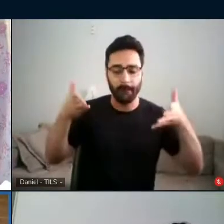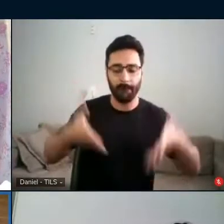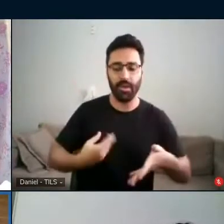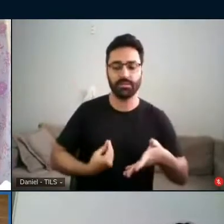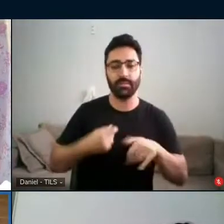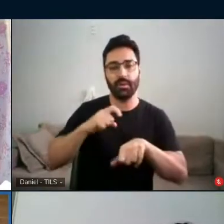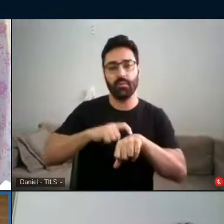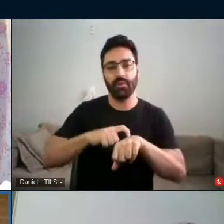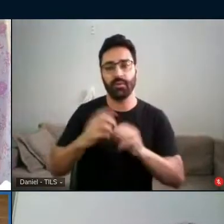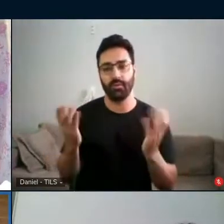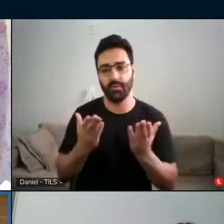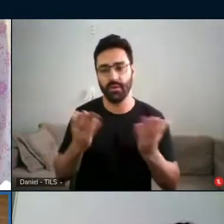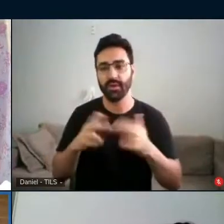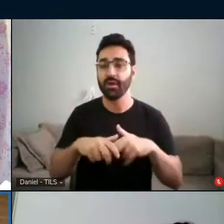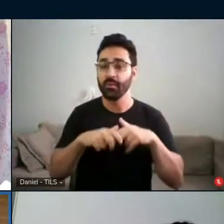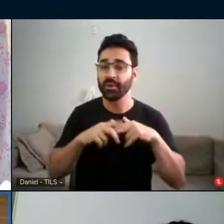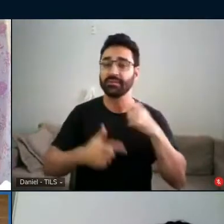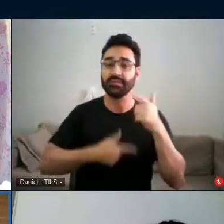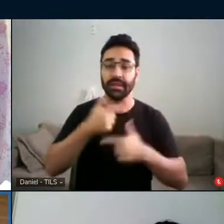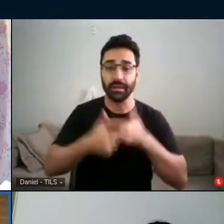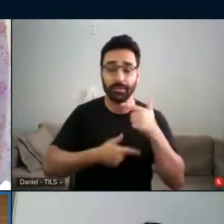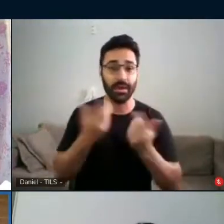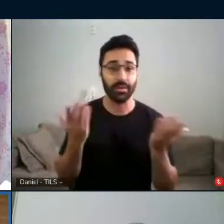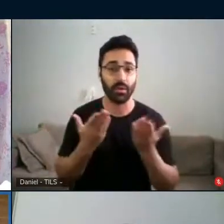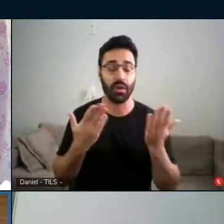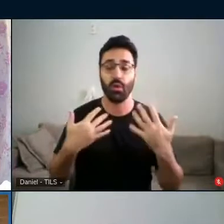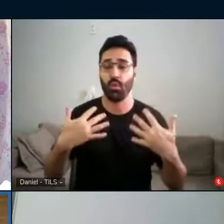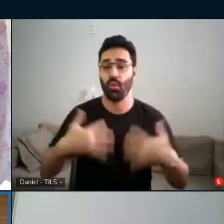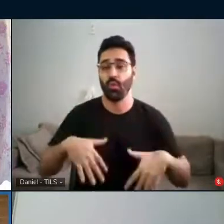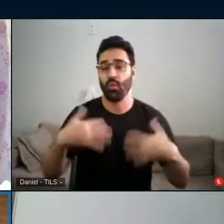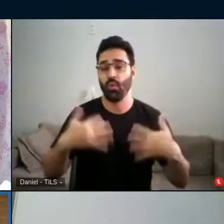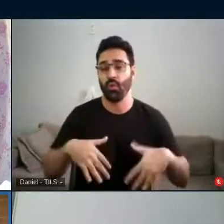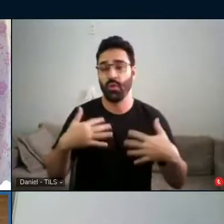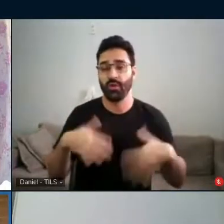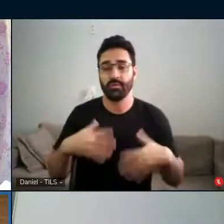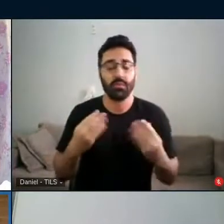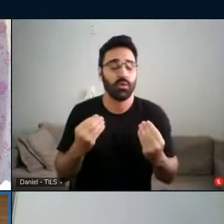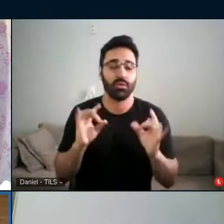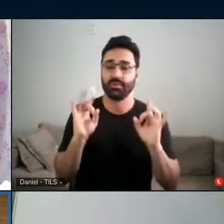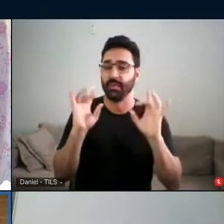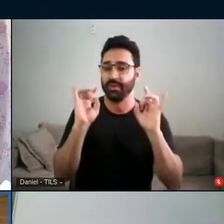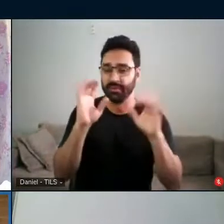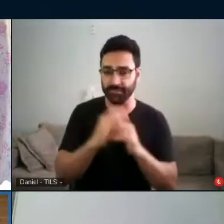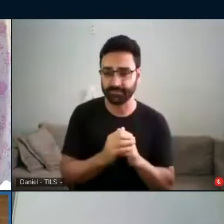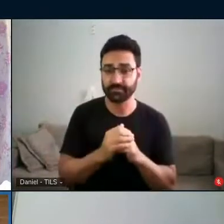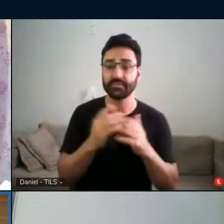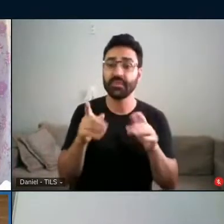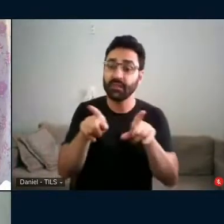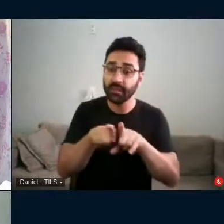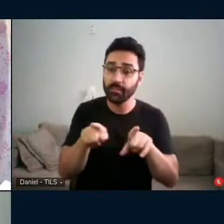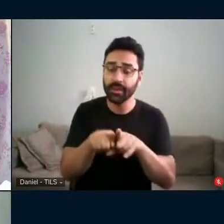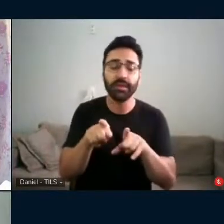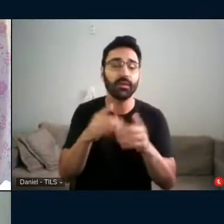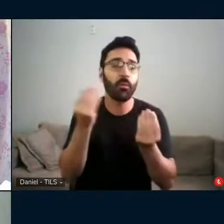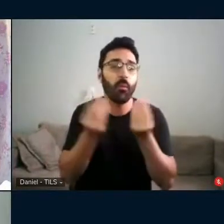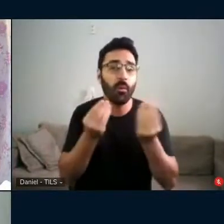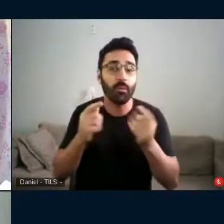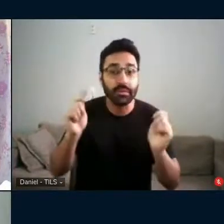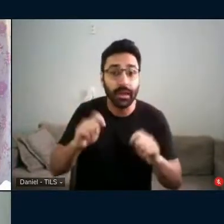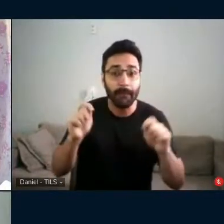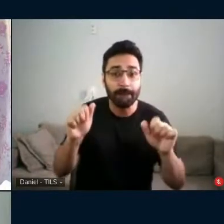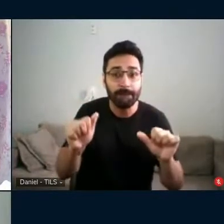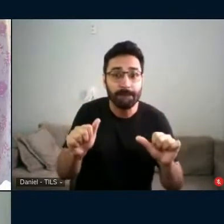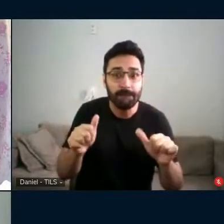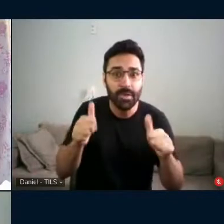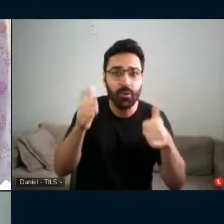tocou esse trabalho a essas pessoas, para essas pessoas, e como nós podemos ainda melhorar a qualidade